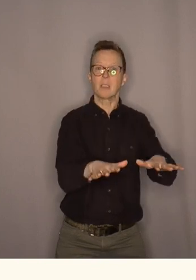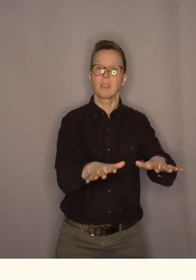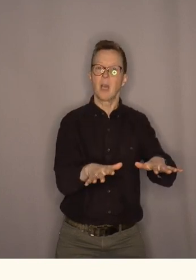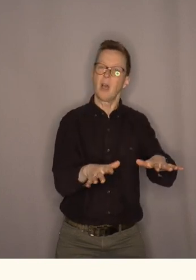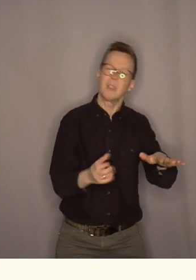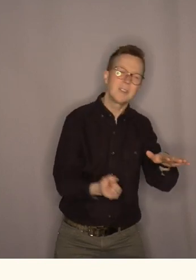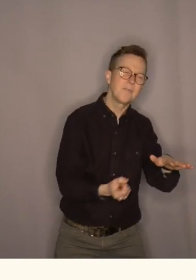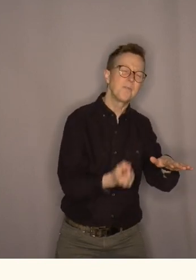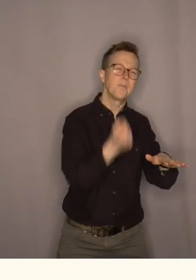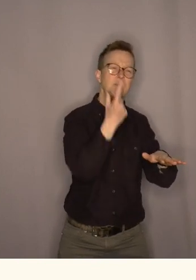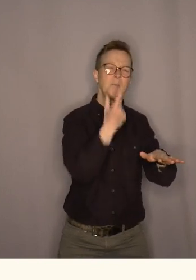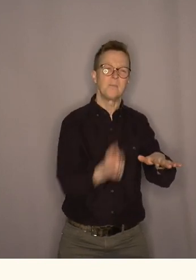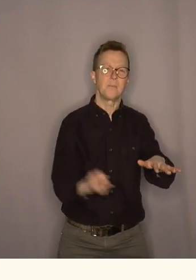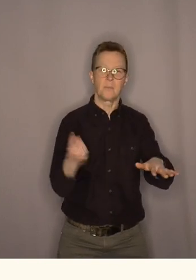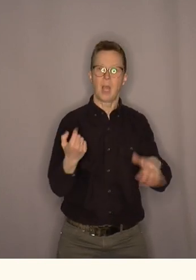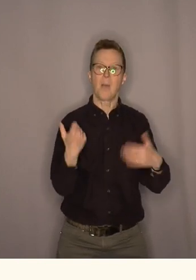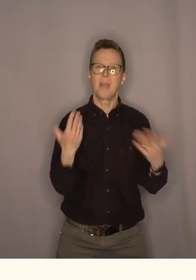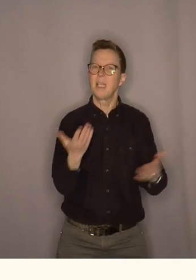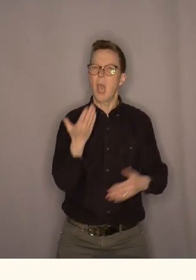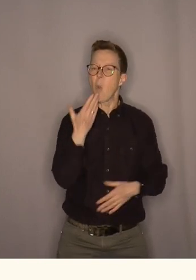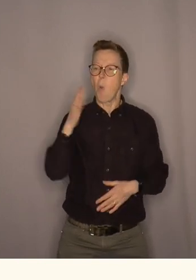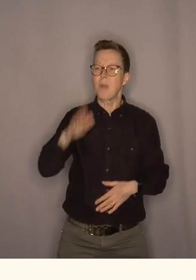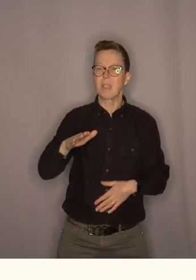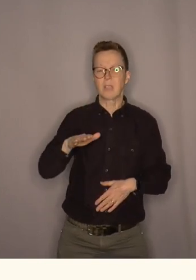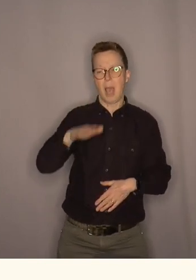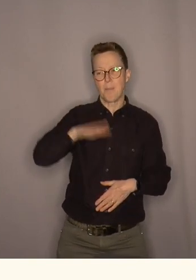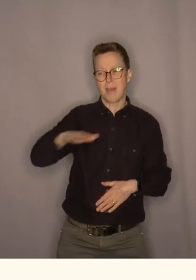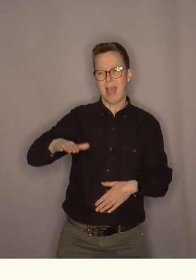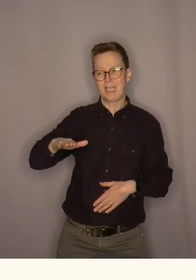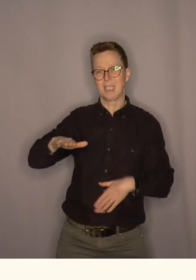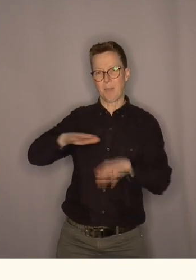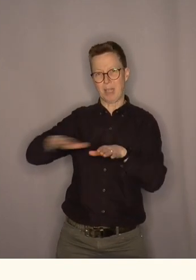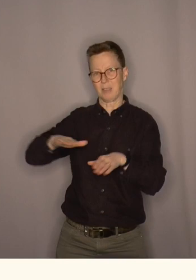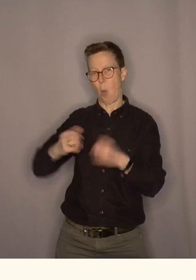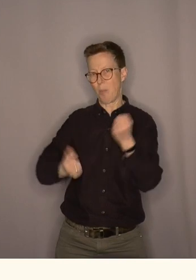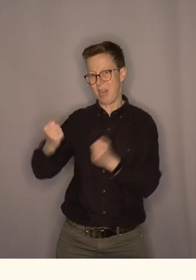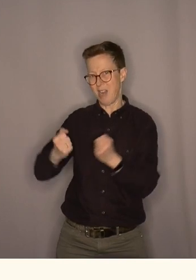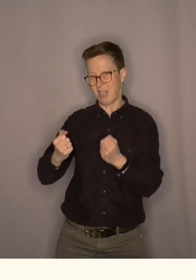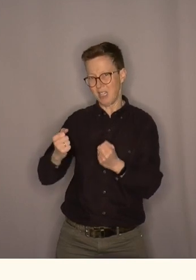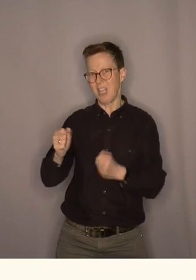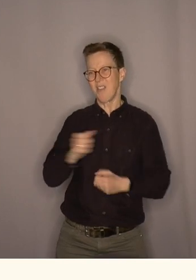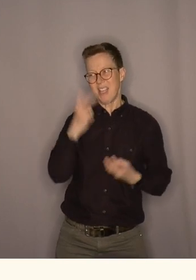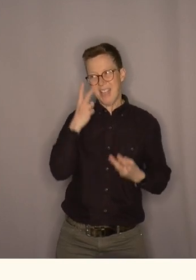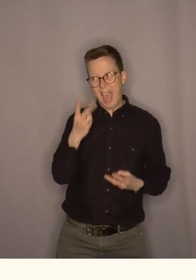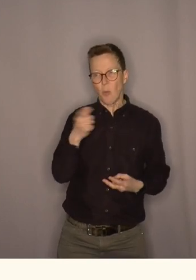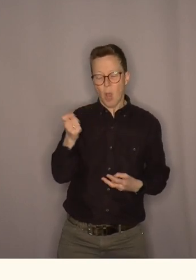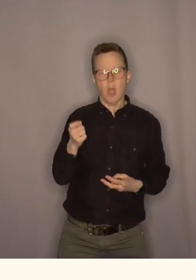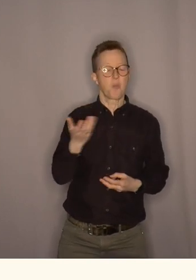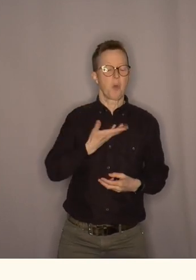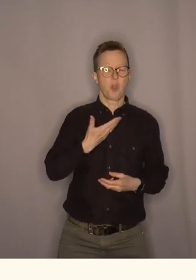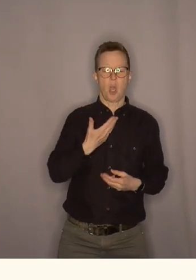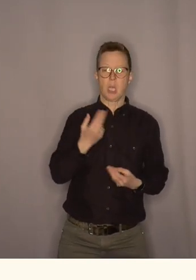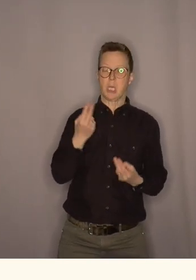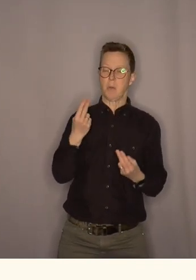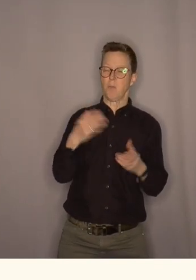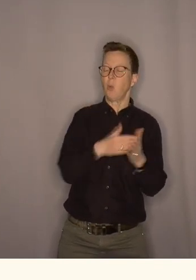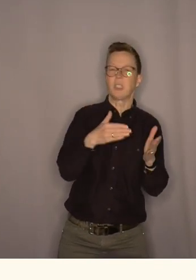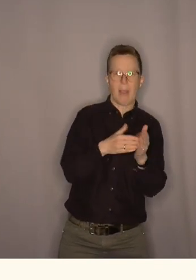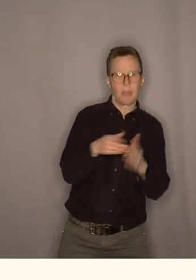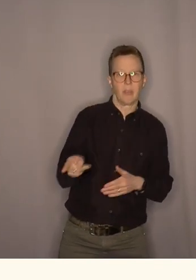det hender det at det ikke blir så mye plass til parkeringsplasser eller biler vi opplever det også noen ganger ganske mye motstand